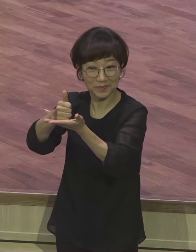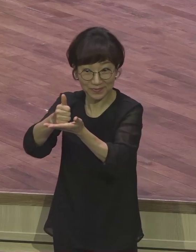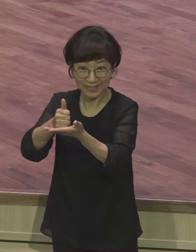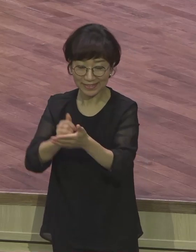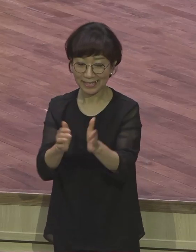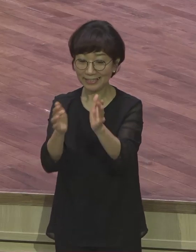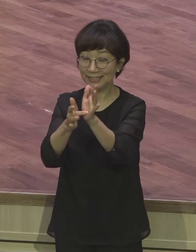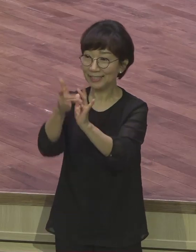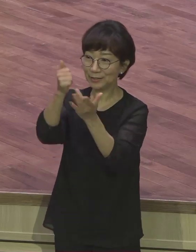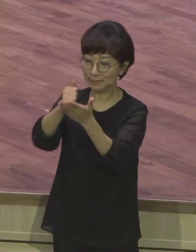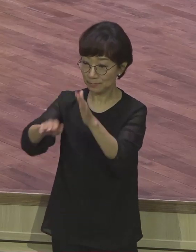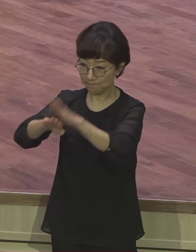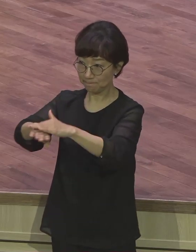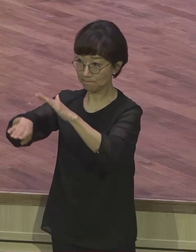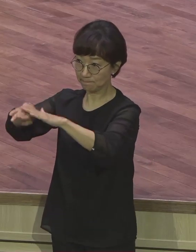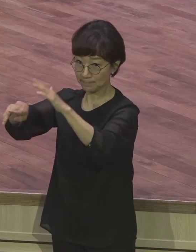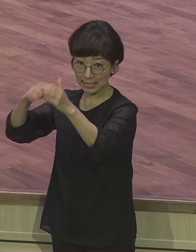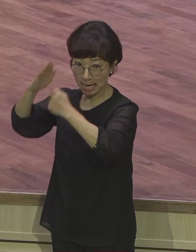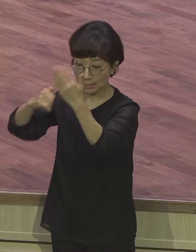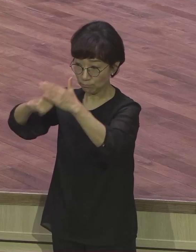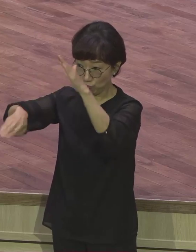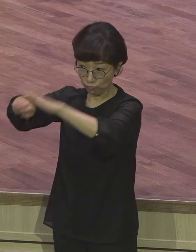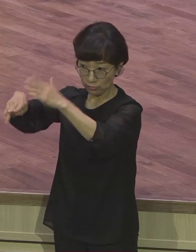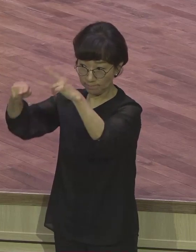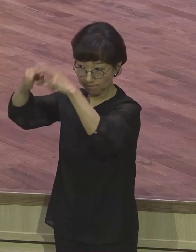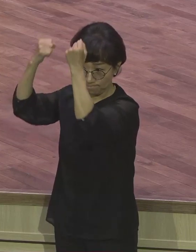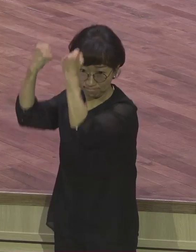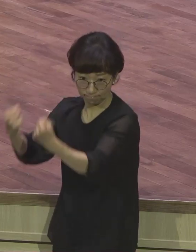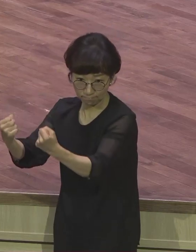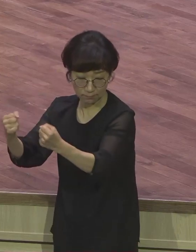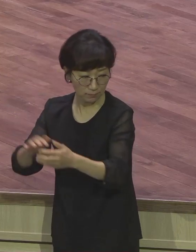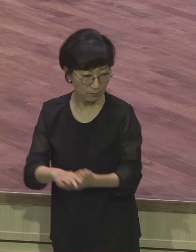고발 올라오면 한마디만 하면 끝나요. 십자가 하면 끝나요.